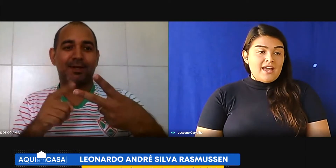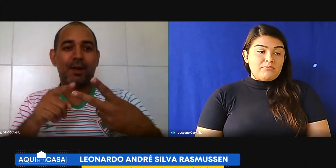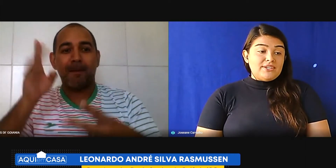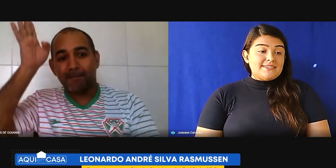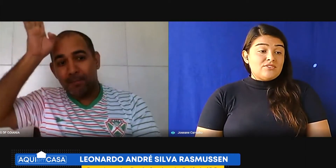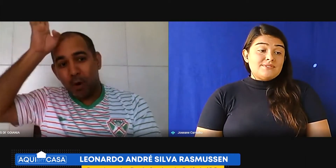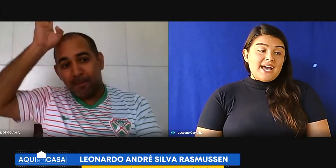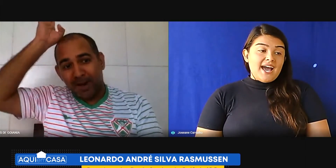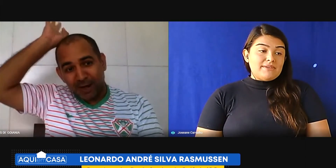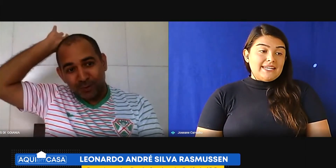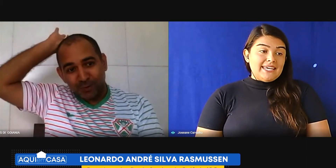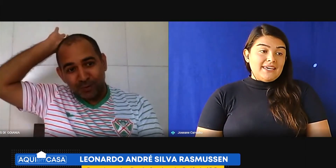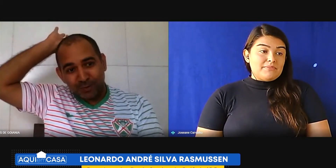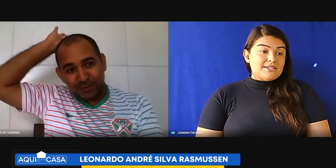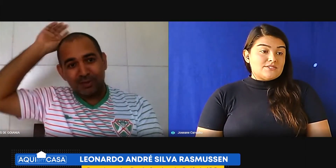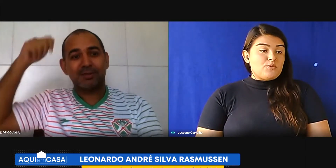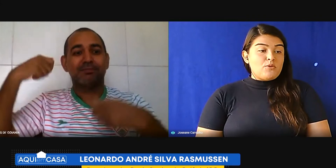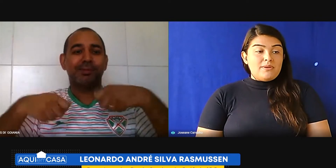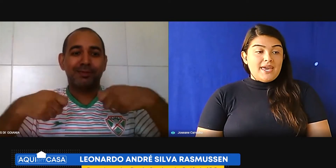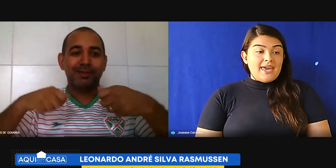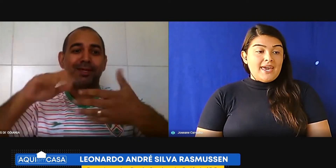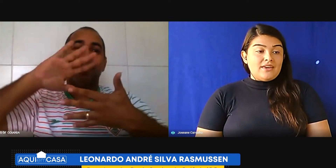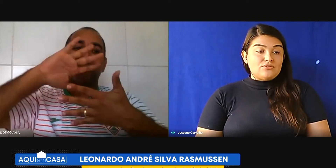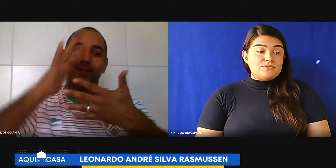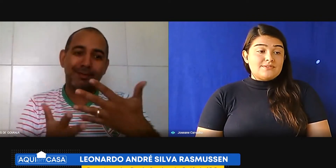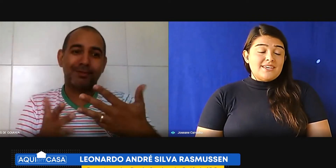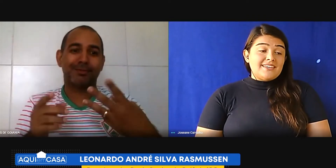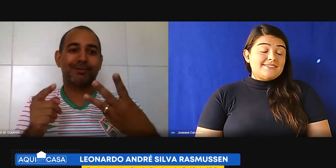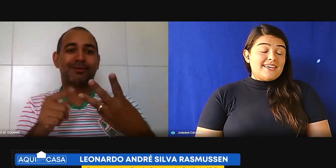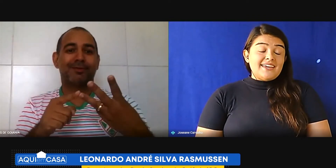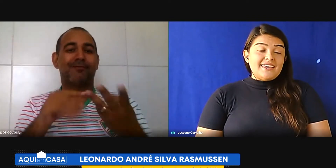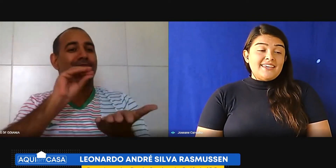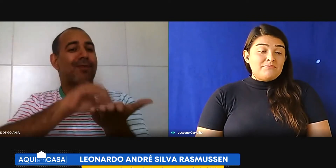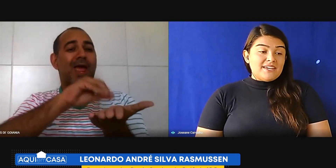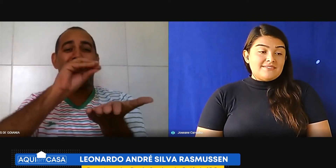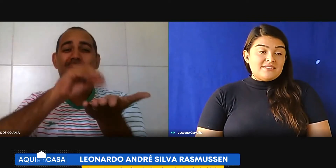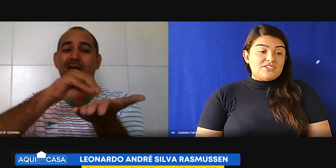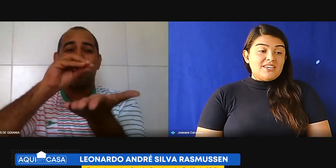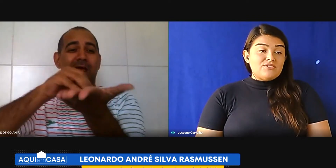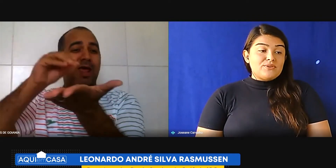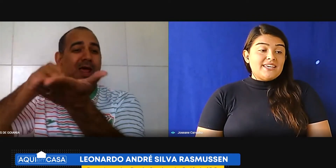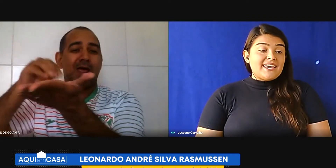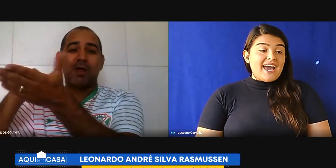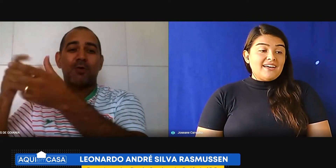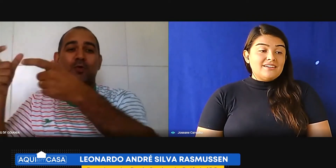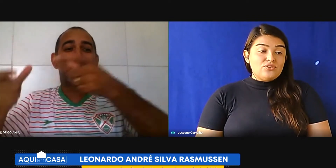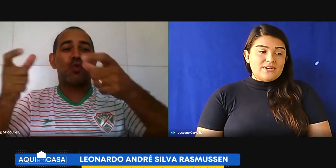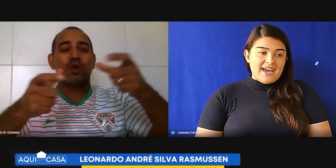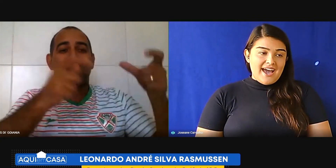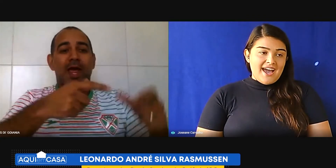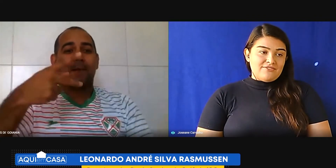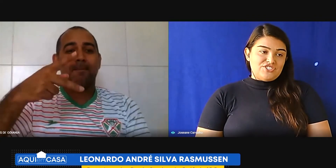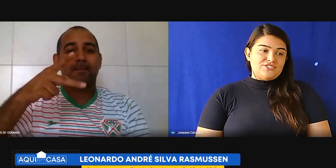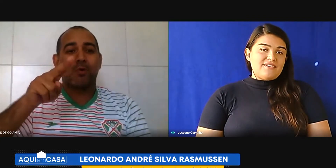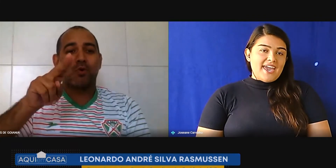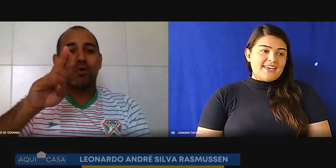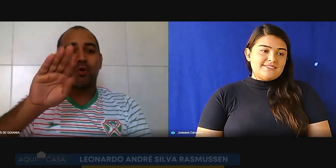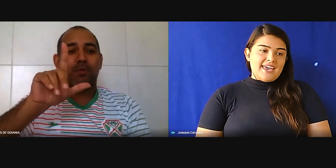A polícia não sabe Libras, os bombeiros. E seria imprescindível que cada lugar tivesse